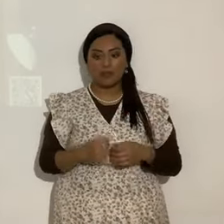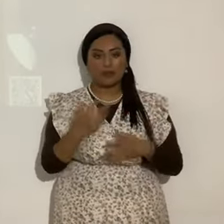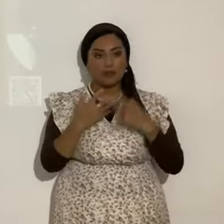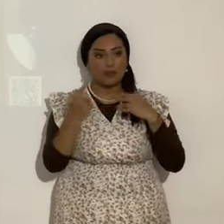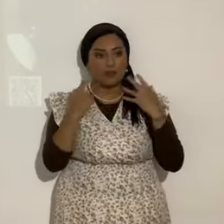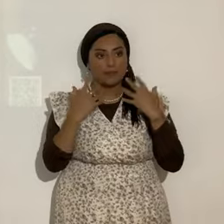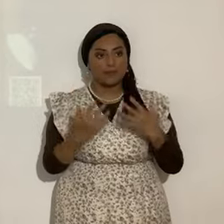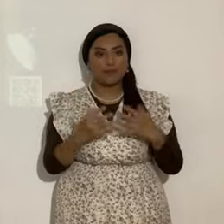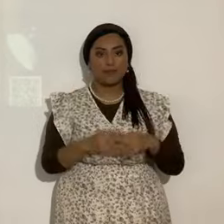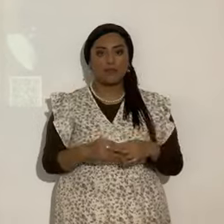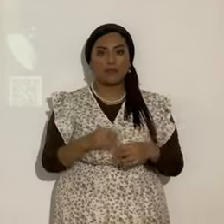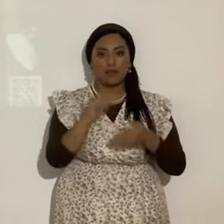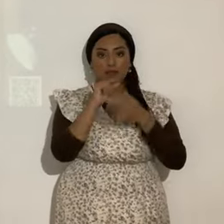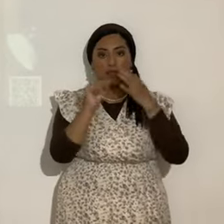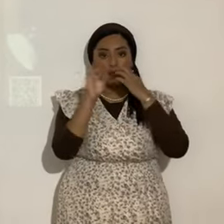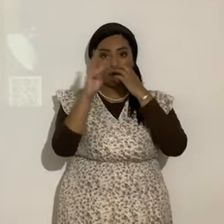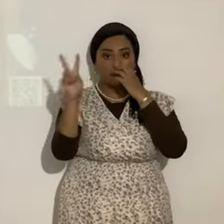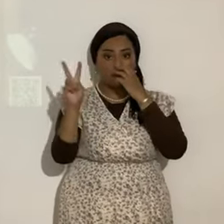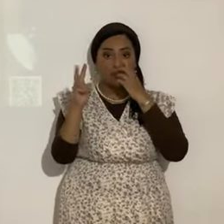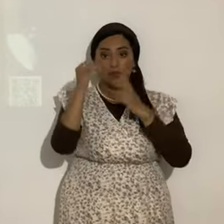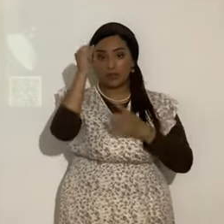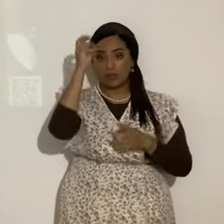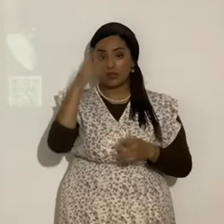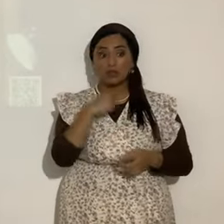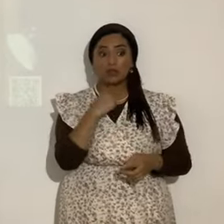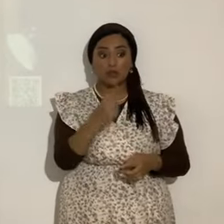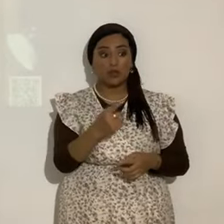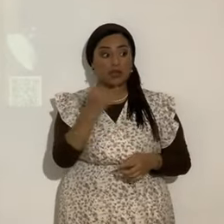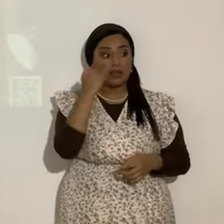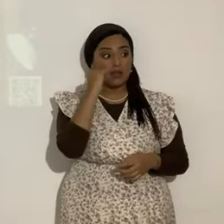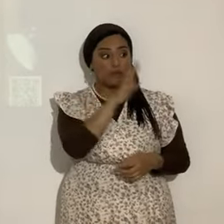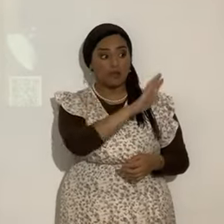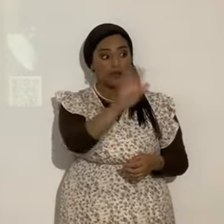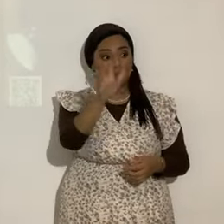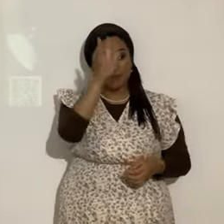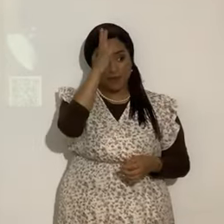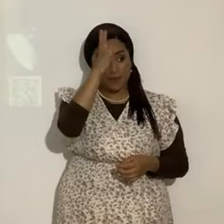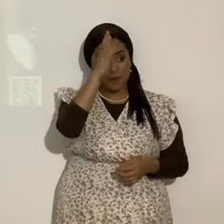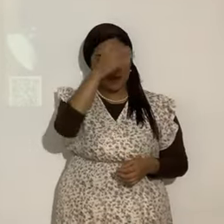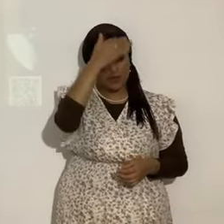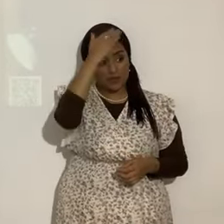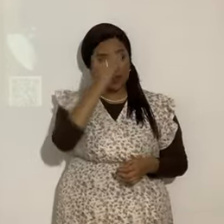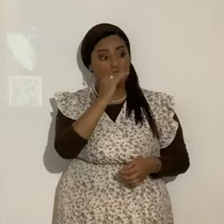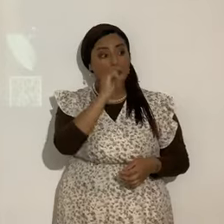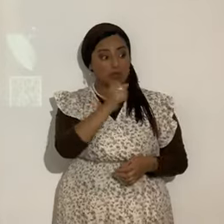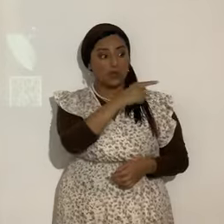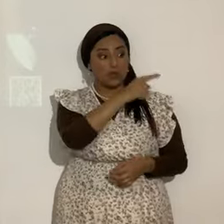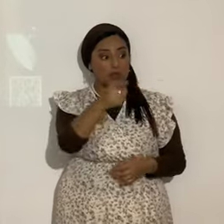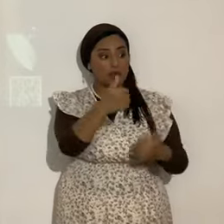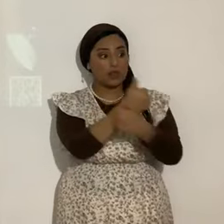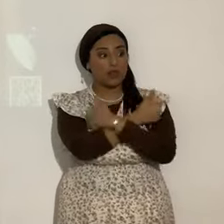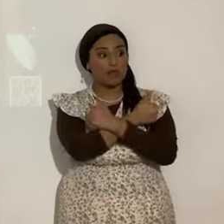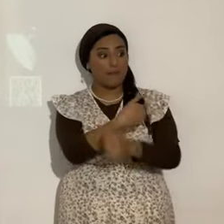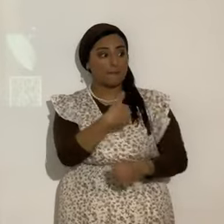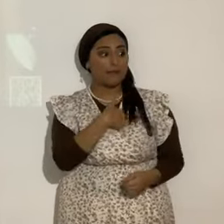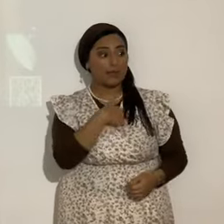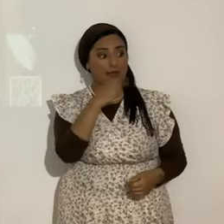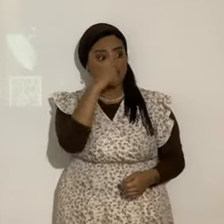bueno verso 42 Yahshua entonces les dijo si vuestro padre fuese Elohim ciertamente me amaríais porque yo soy de